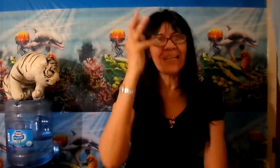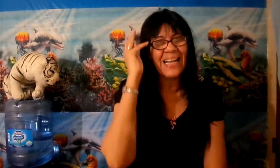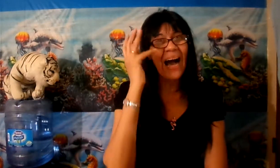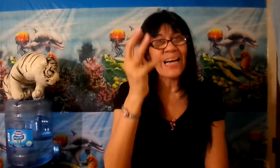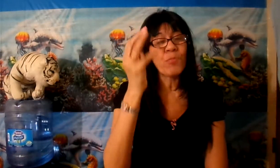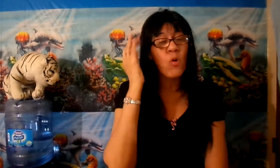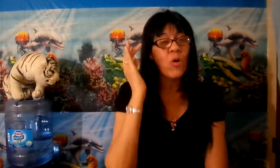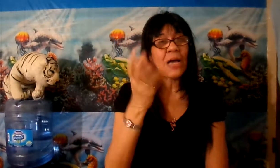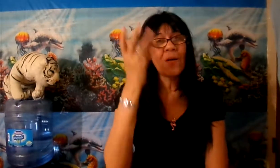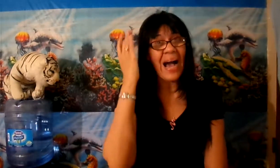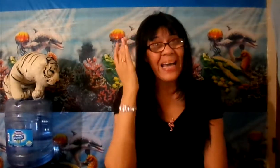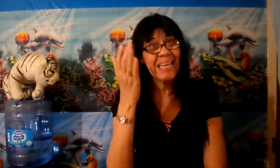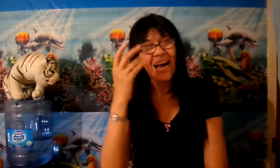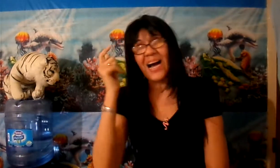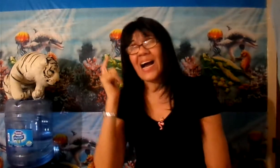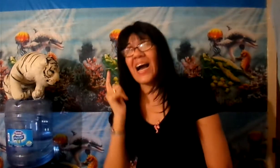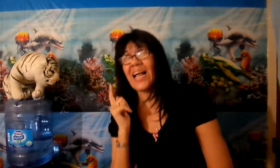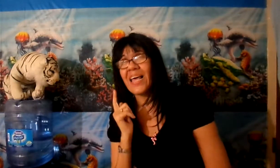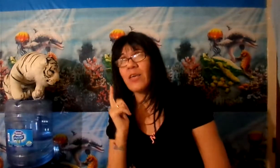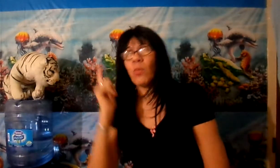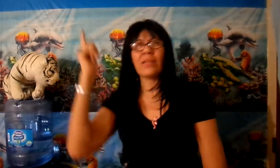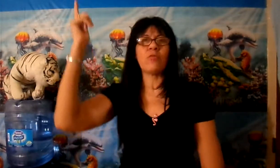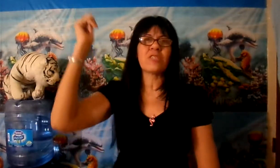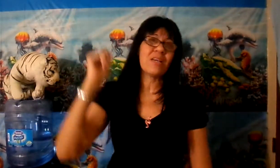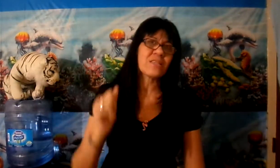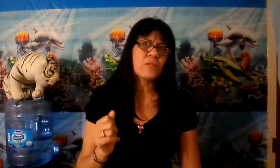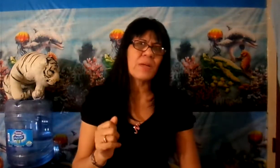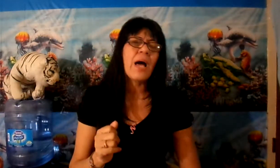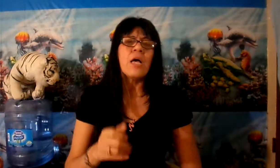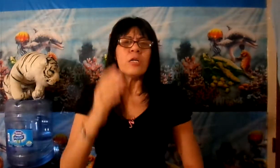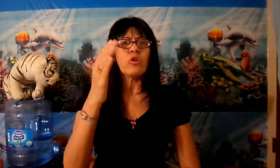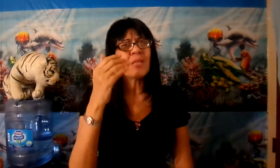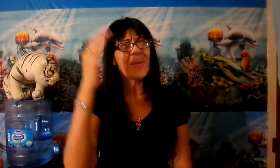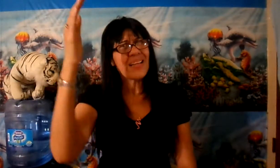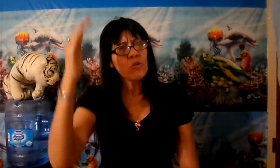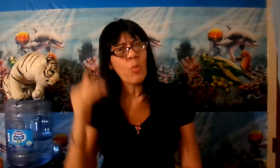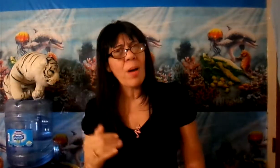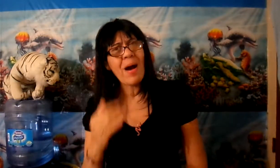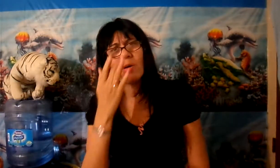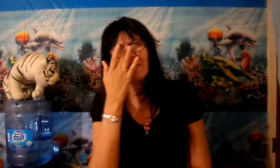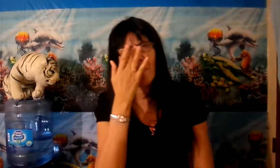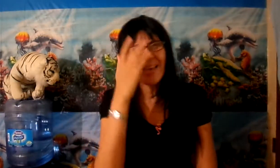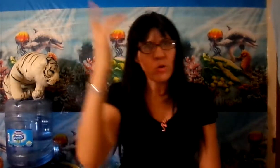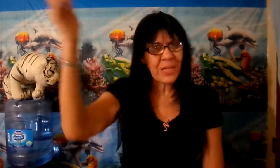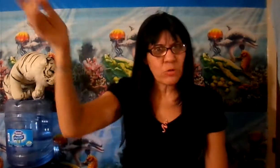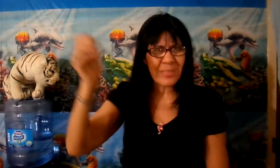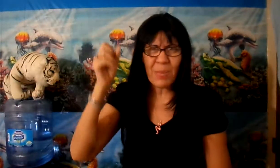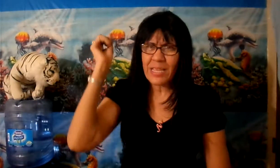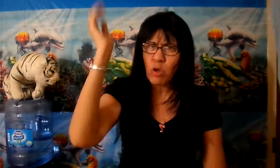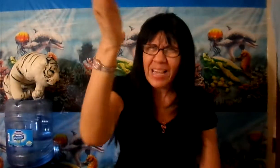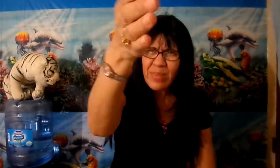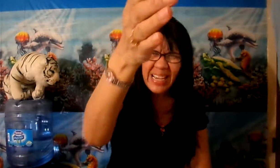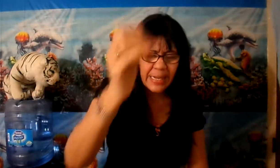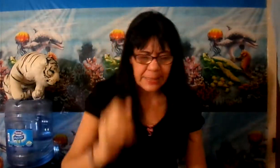a ira a Jehová de los ejércitos, ¿verdad? Dios está mirando todo para abajo. Él sabe que Don Atron está metiendo ley bien grande.